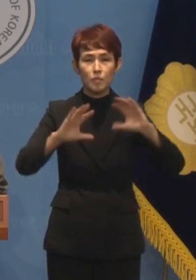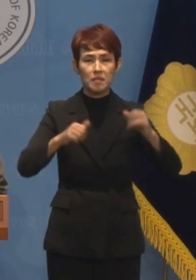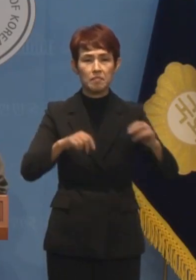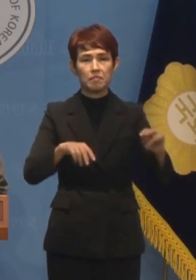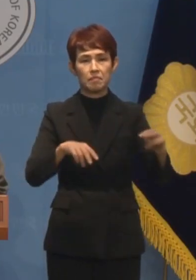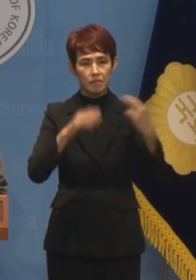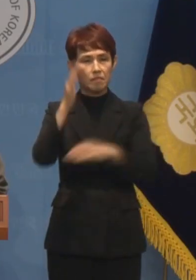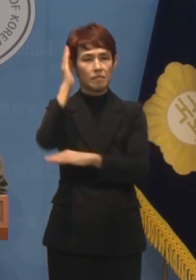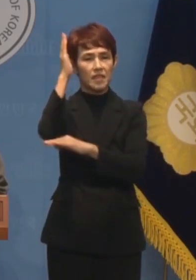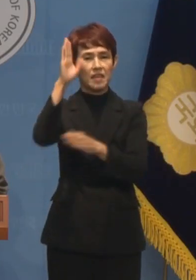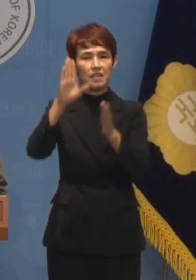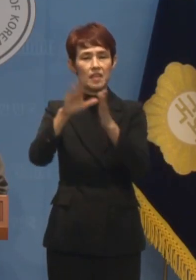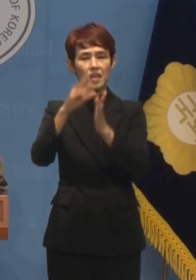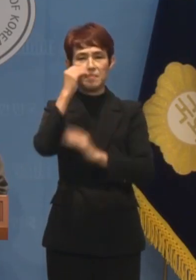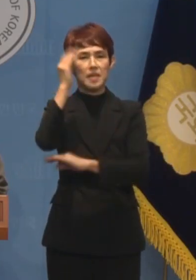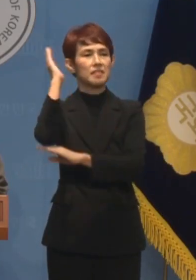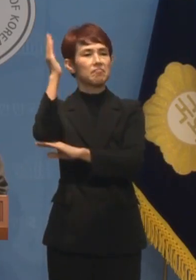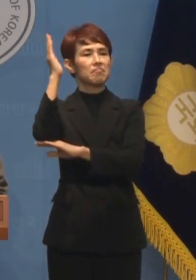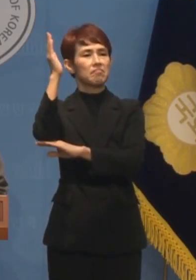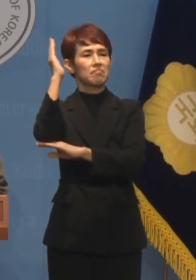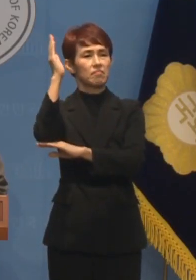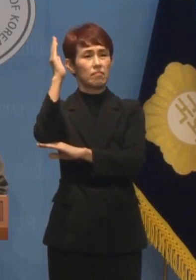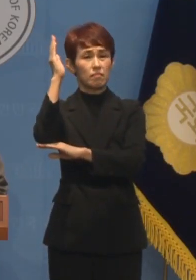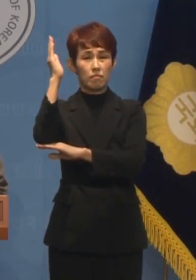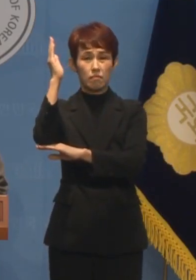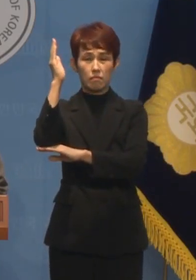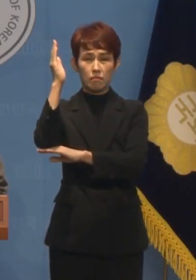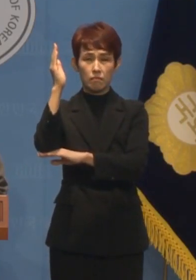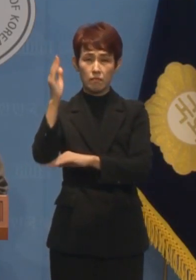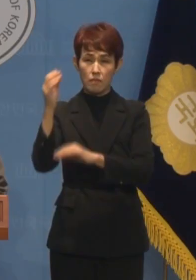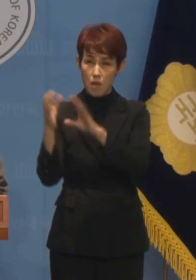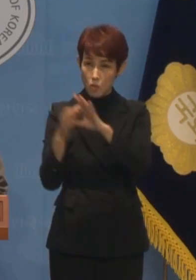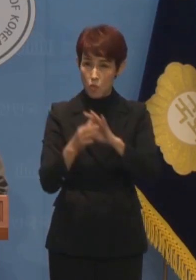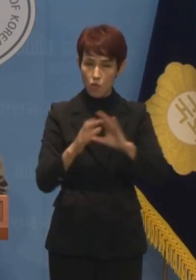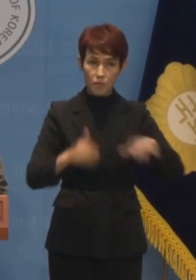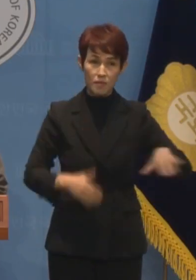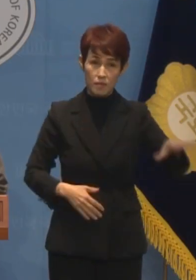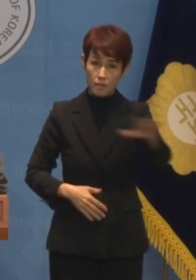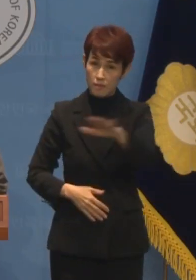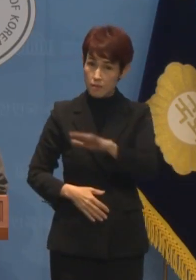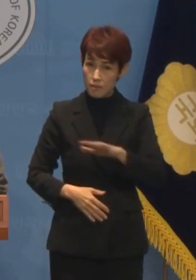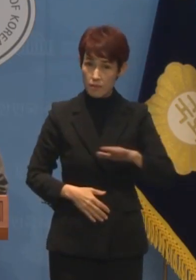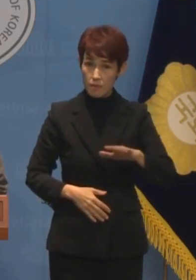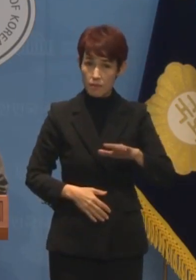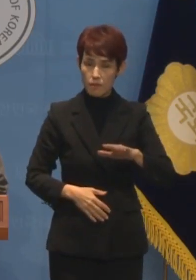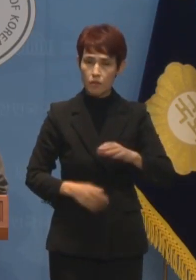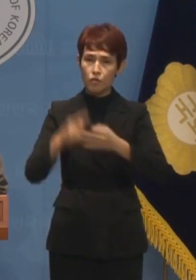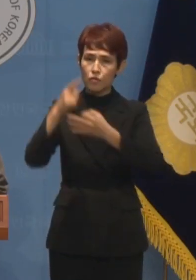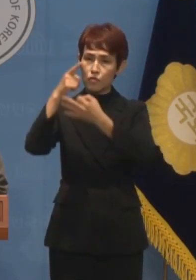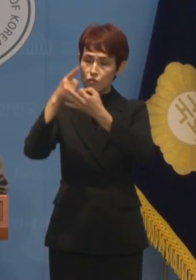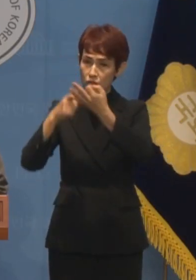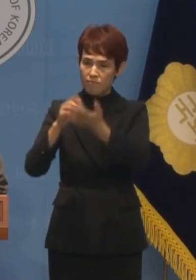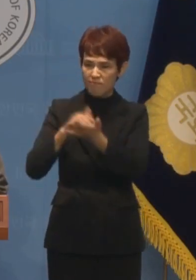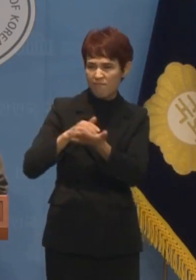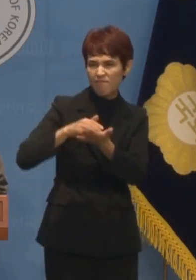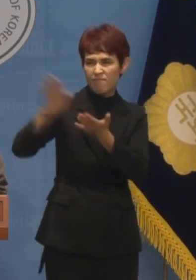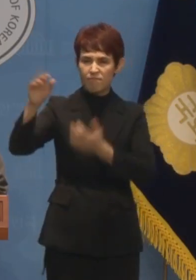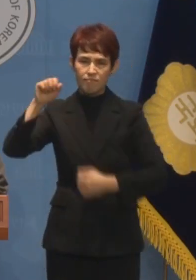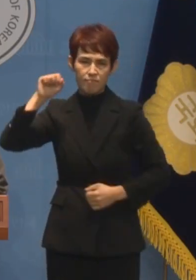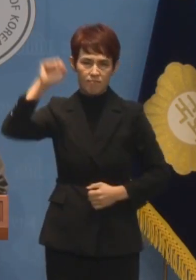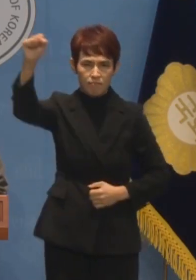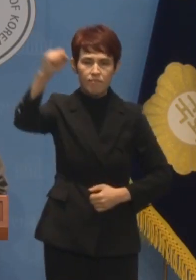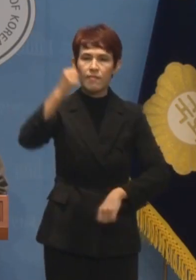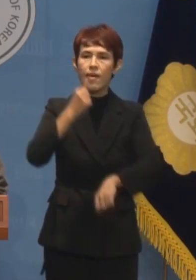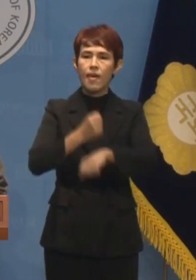보인 오만한 태도를 유지한다면 국민도 끝까지 윤석열 퇴진을 외칠